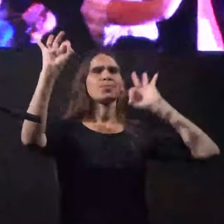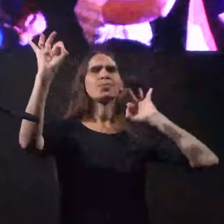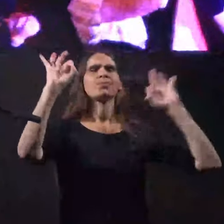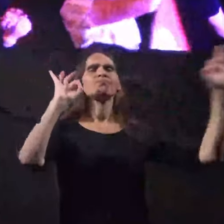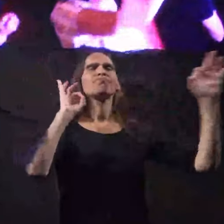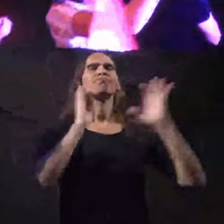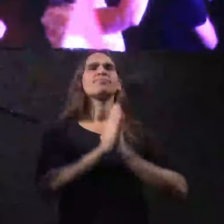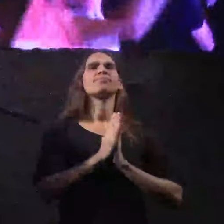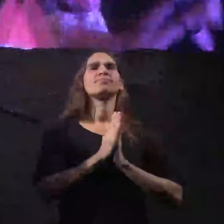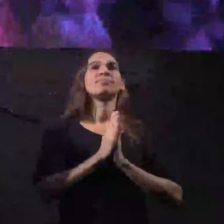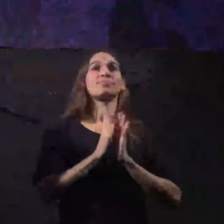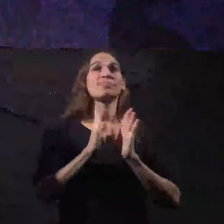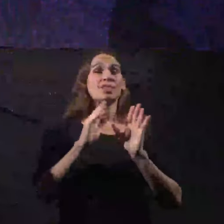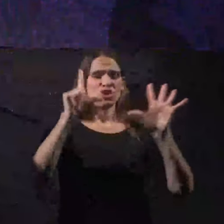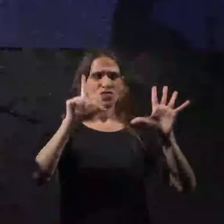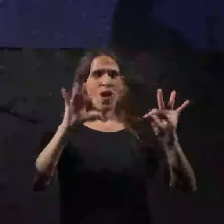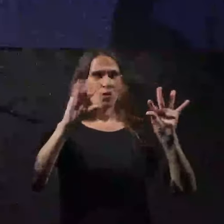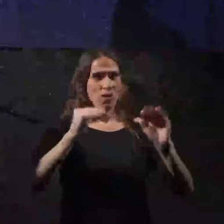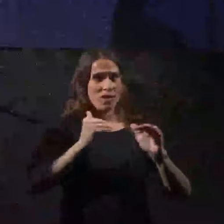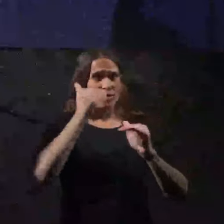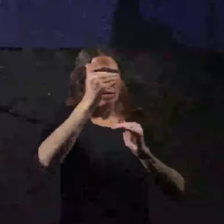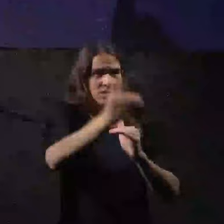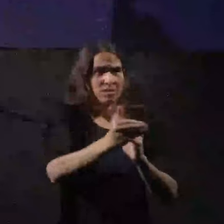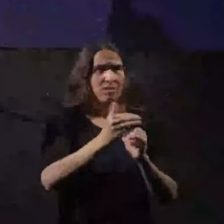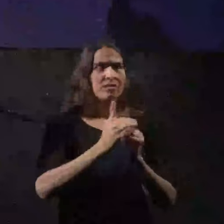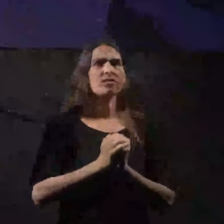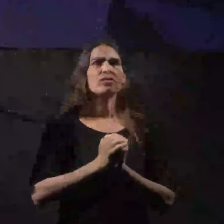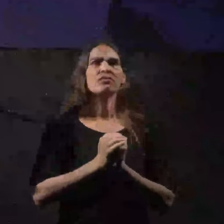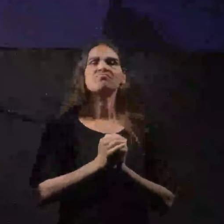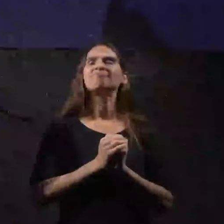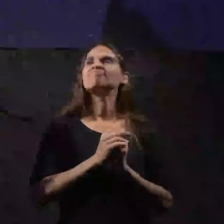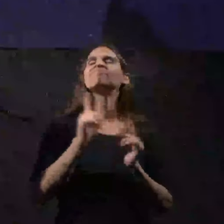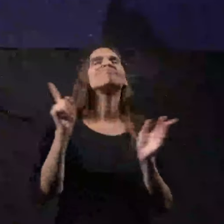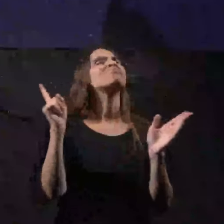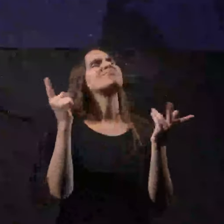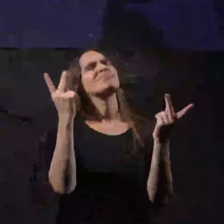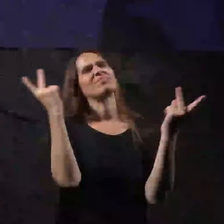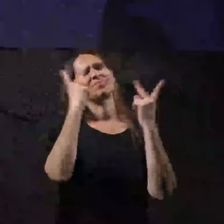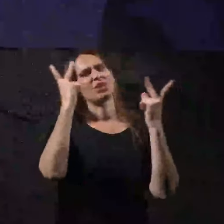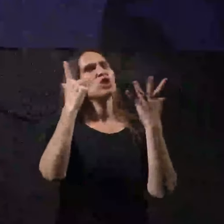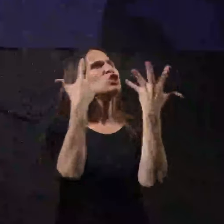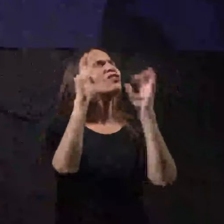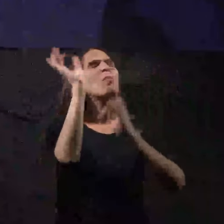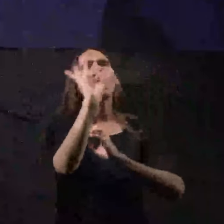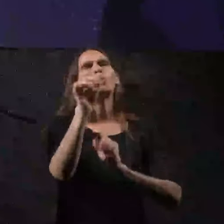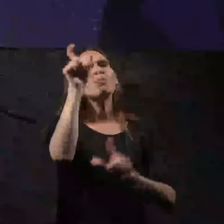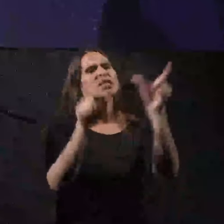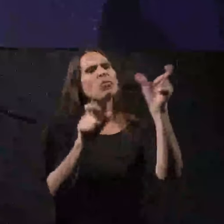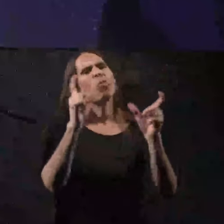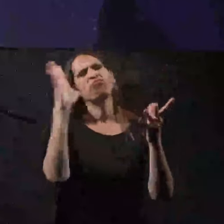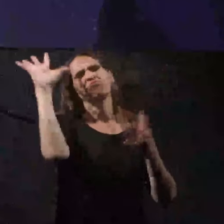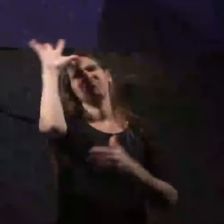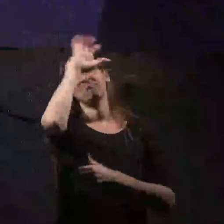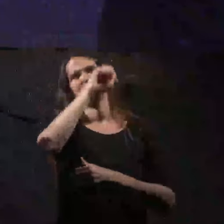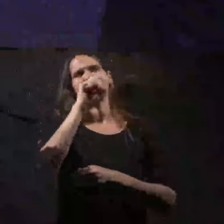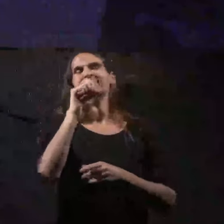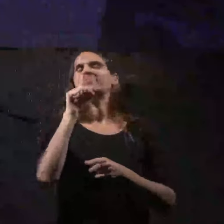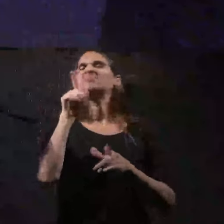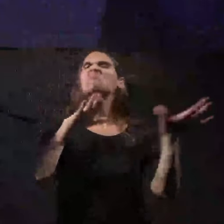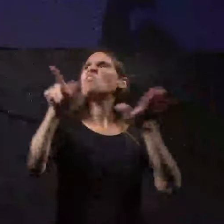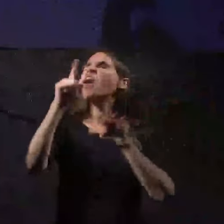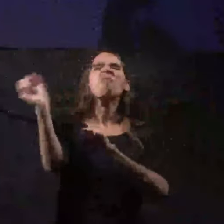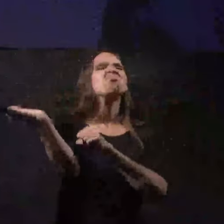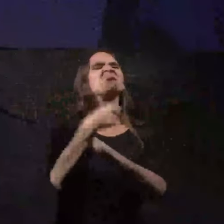שאחרי השיבה לאוקטובר כבר ברור ל-70 אחוז מהציבור שהיא